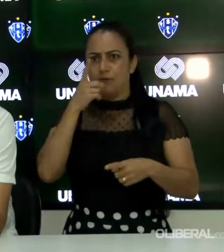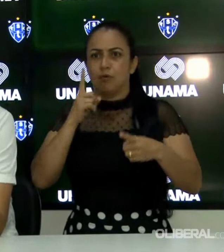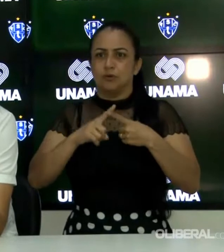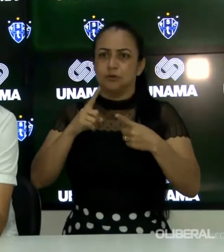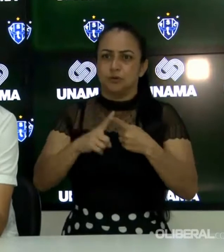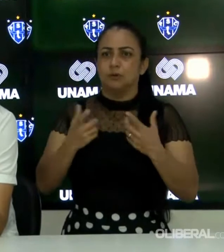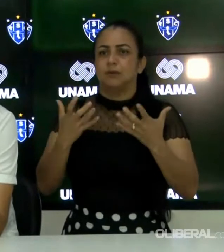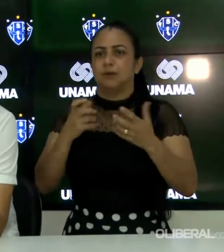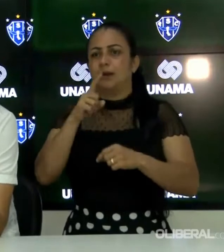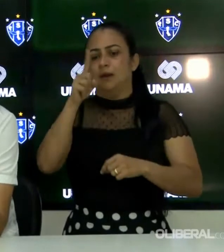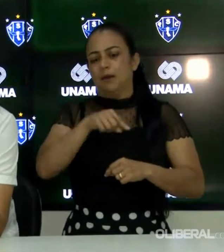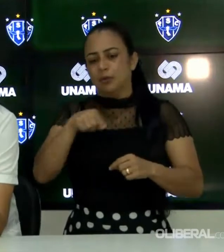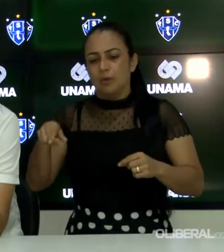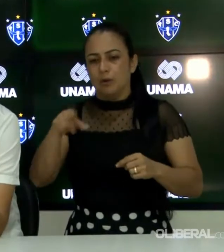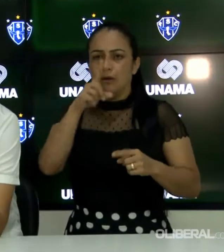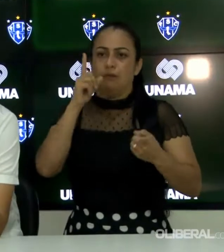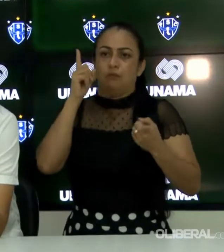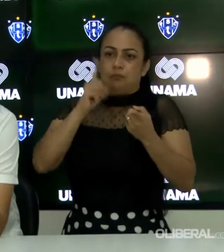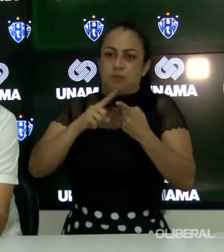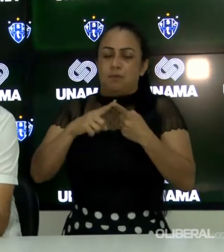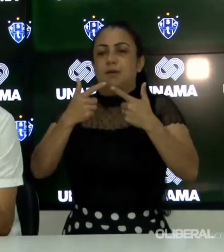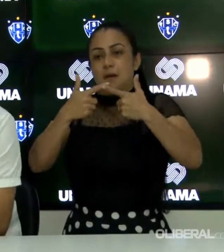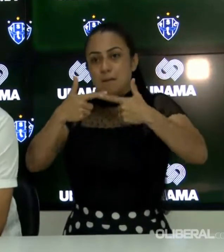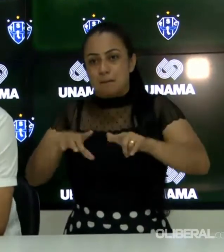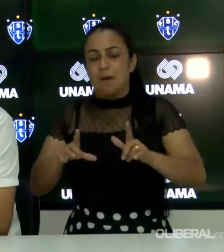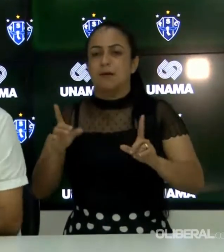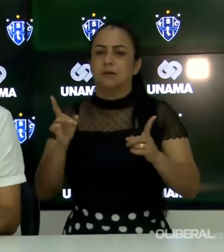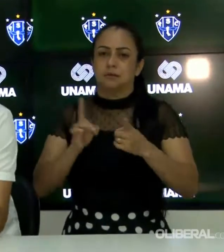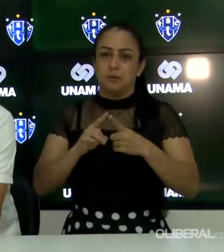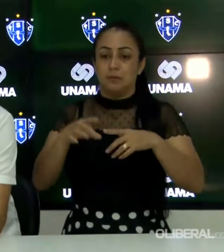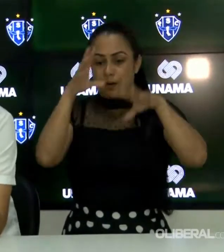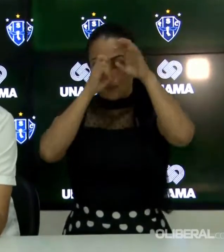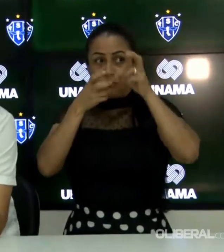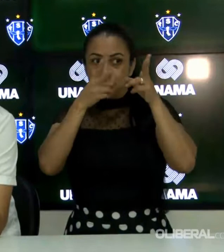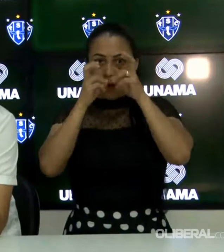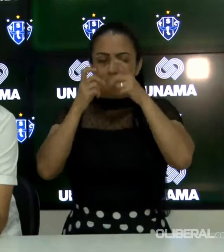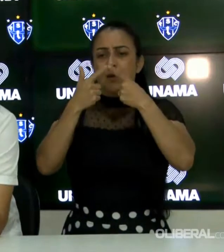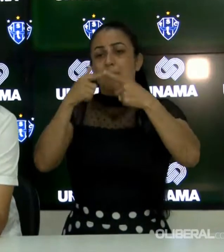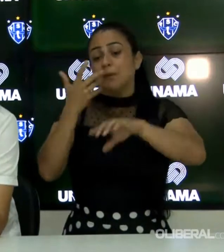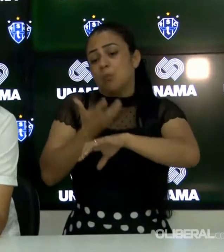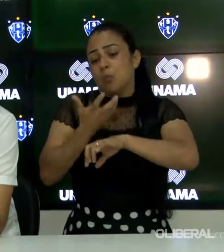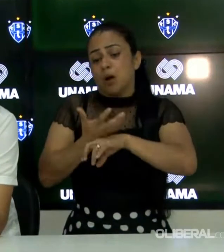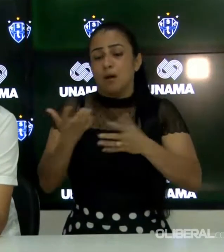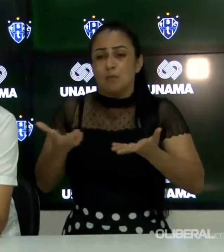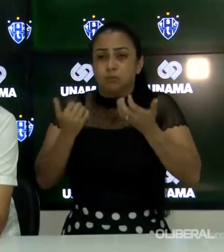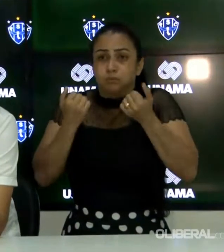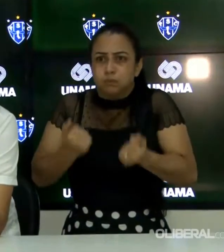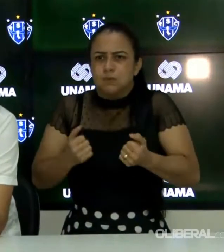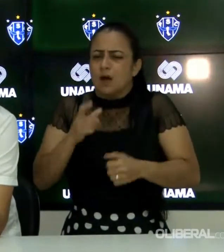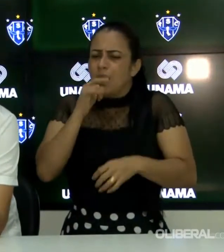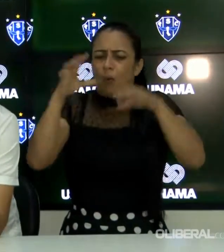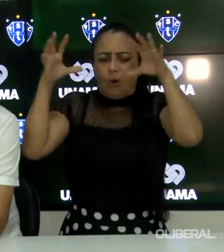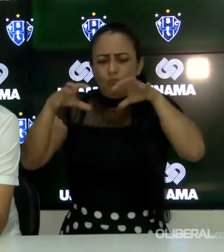triangulação, a tabela, o Thiago também é um jogador extremamente técnico e o campo hoje muito pesado, dificultou muito